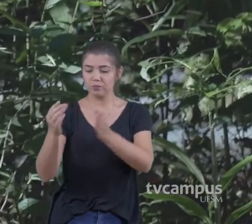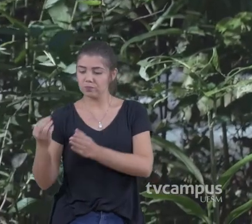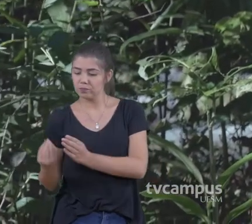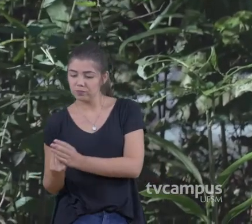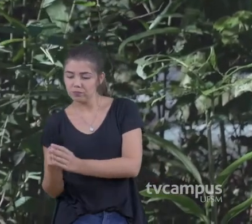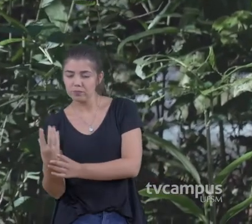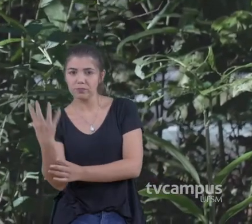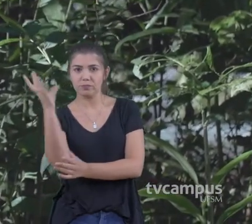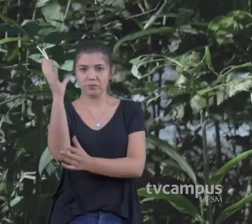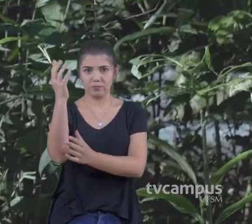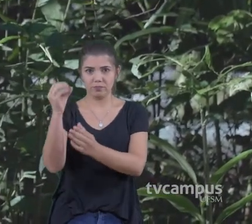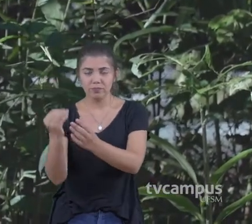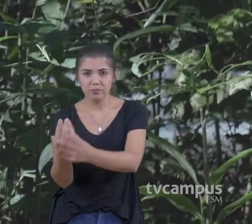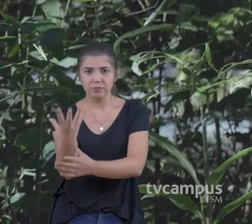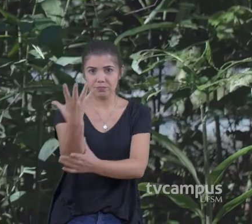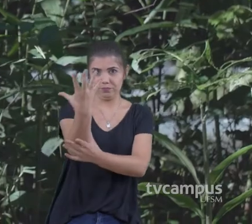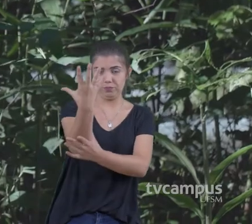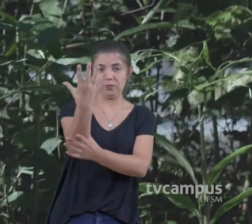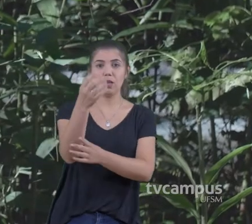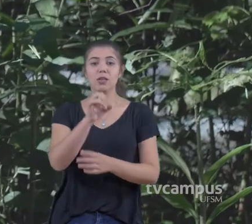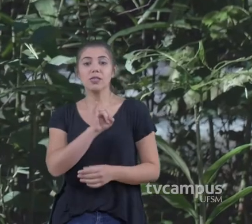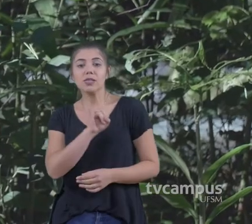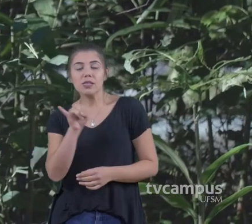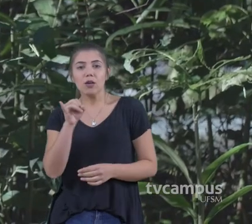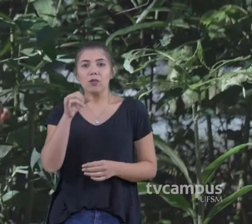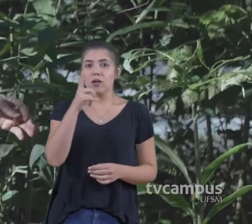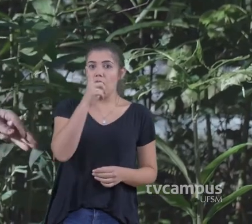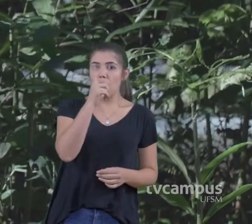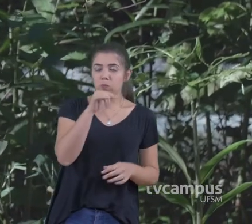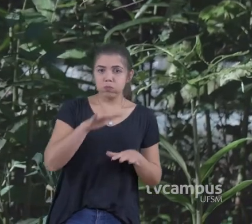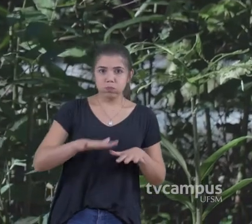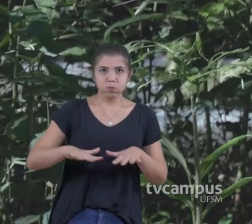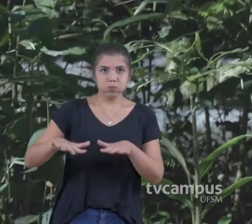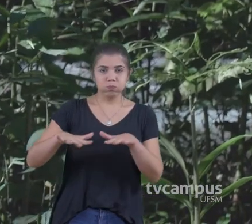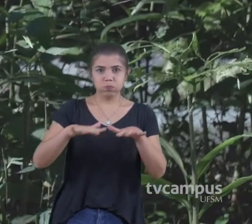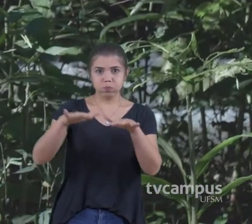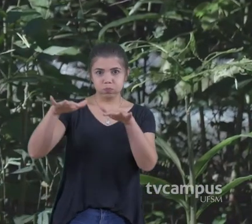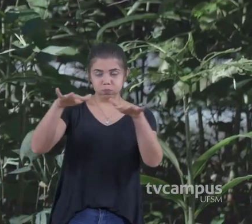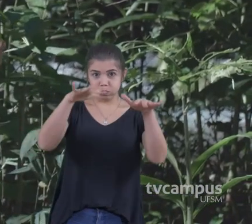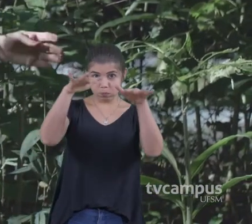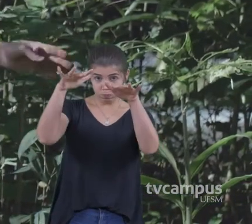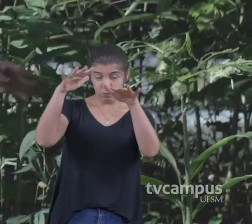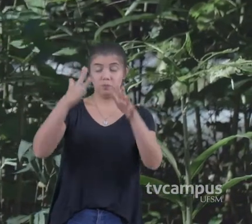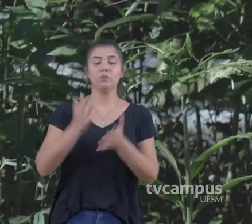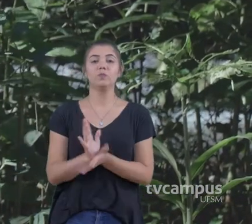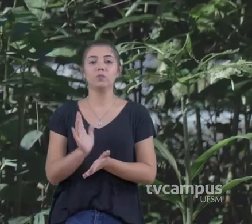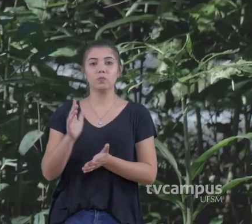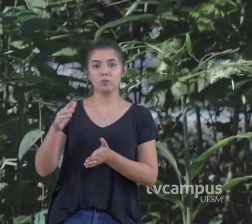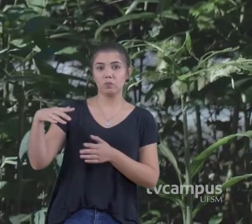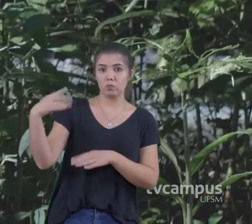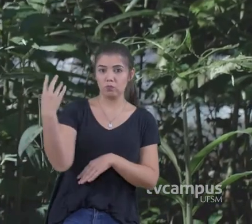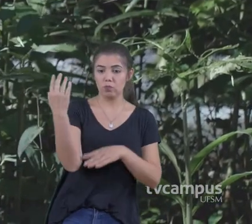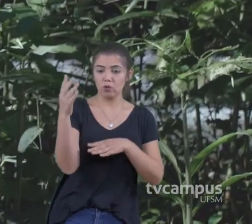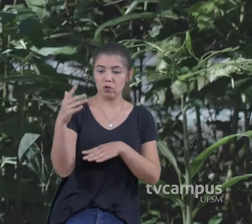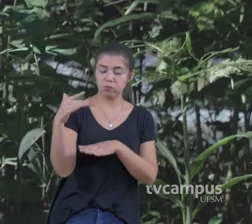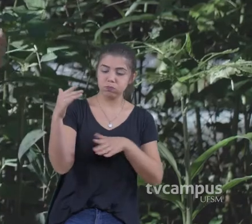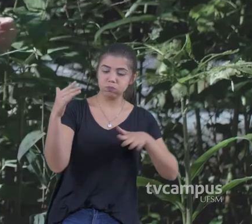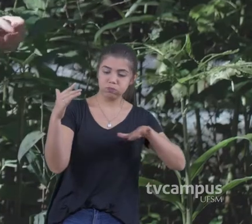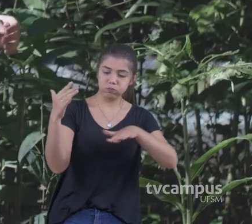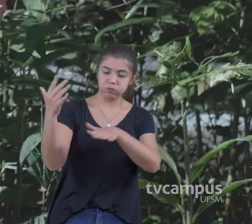quando tem cheias Como a gente teve Há pouco tempo atrás Aqui tantas plantas Elas estão deitadas Porque a água passou por cima A água